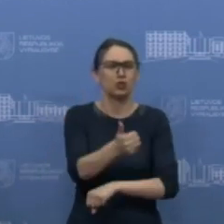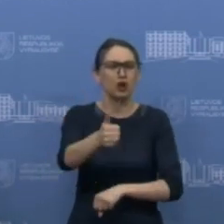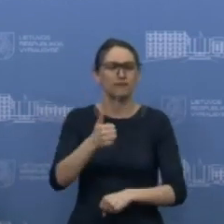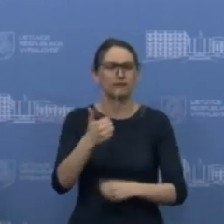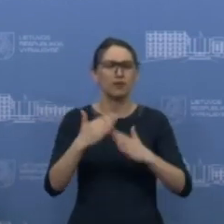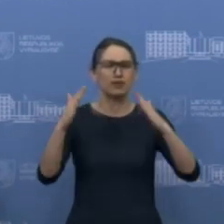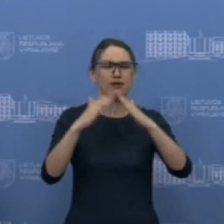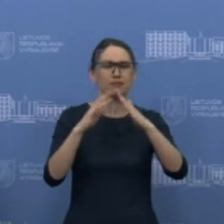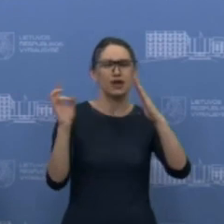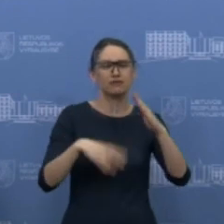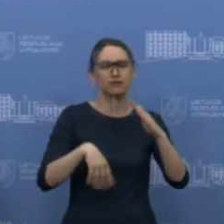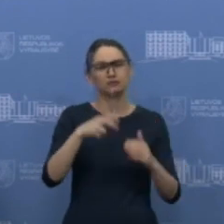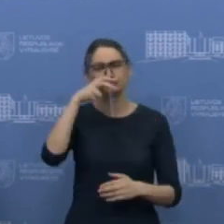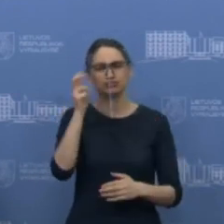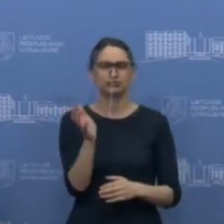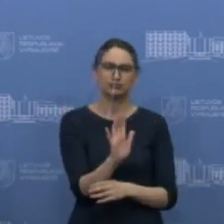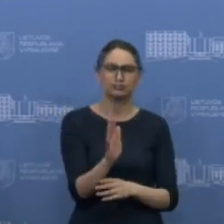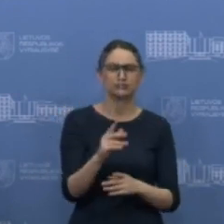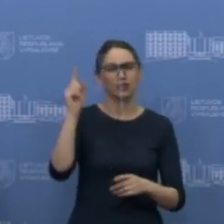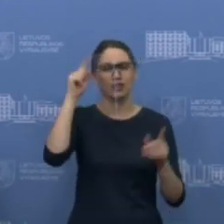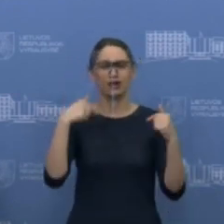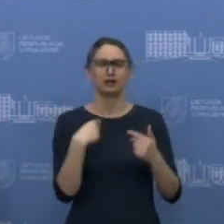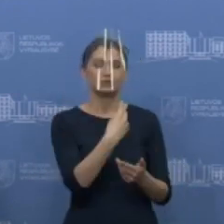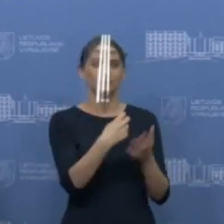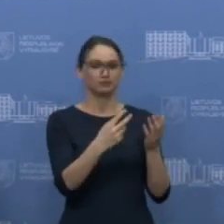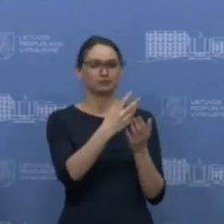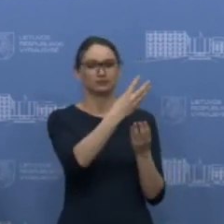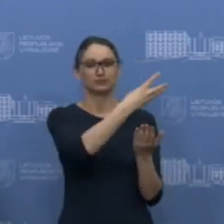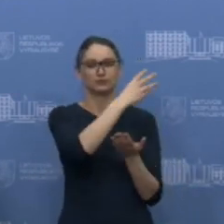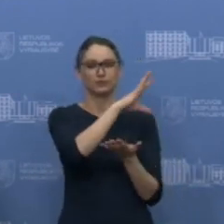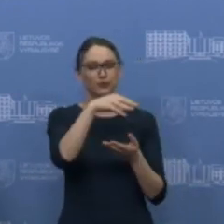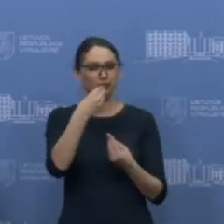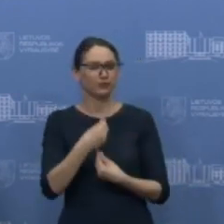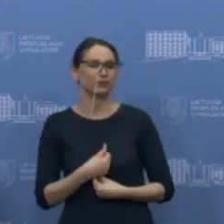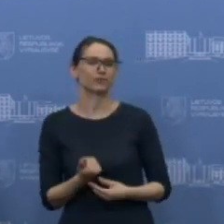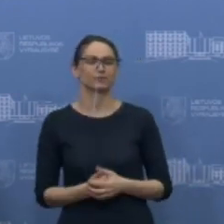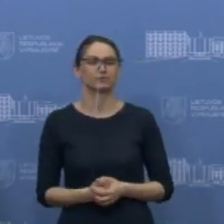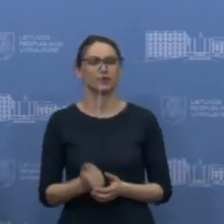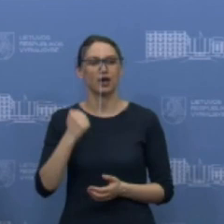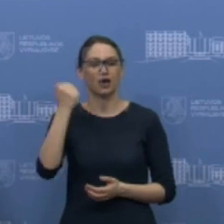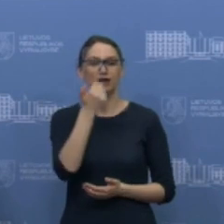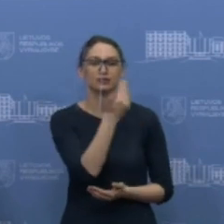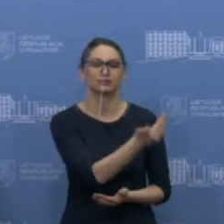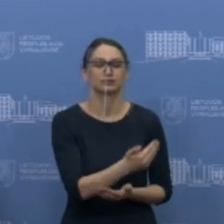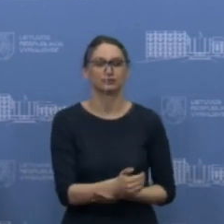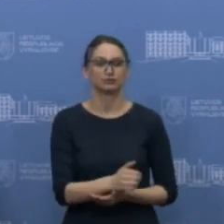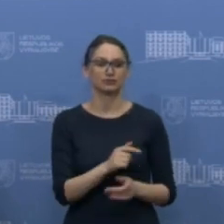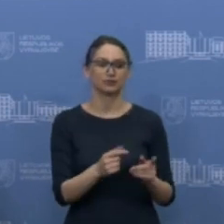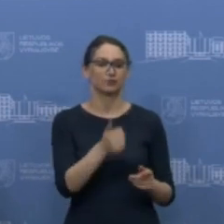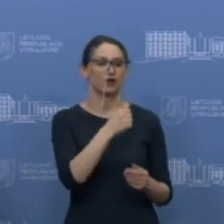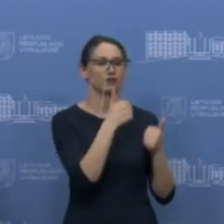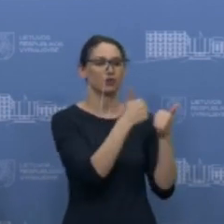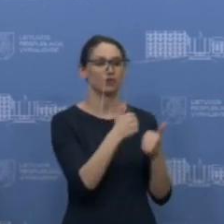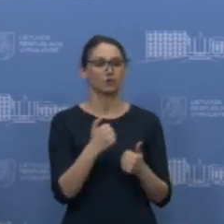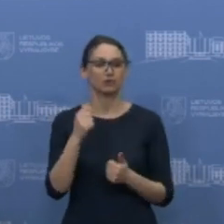karantinuotame gyvenime. Tai tikrai nuošydžiai žaviuosi ir rekoju už tą puikų, gražų, herojiškumo pavyzdį.